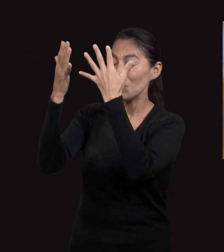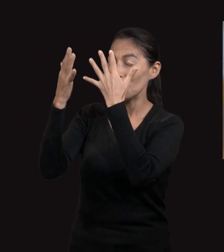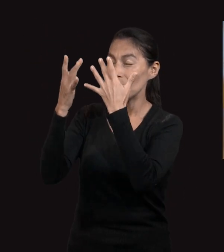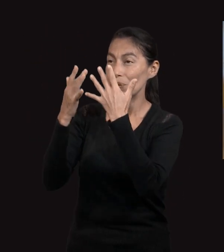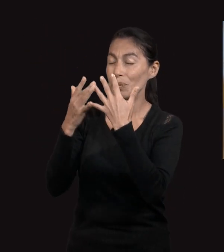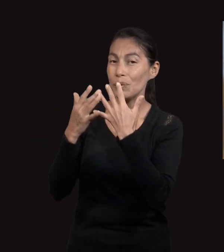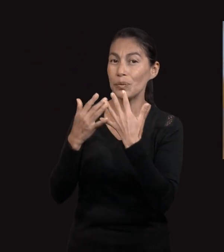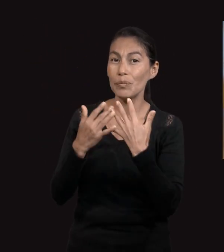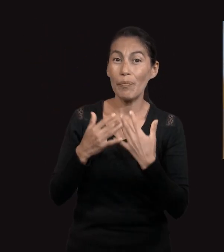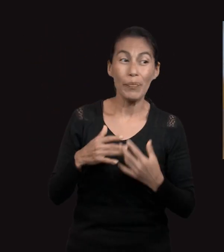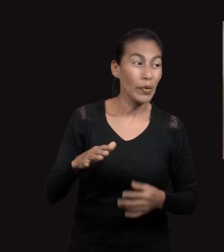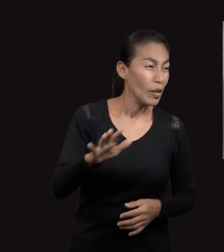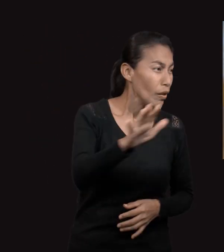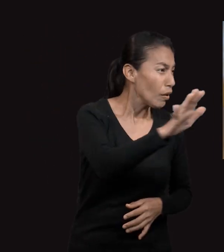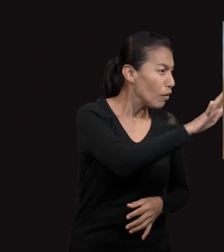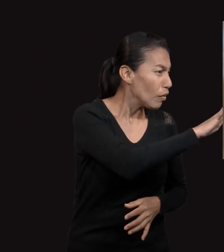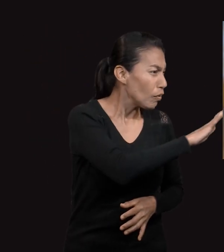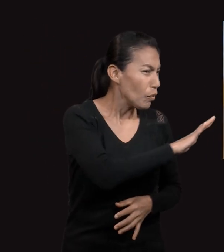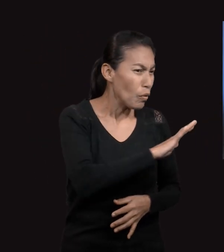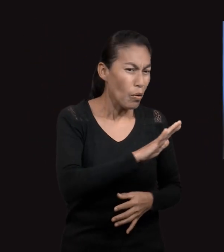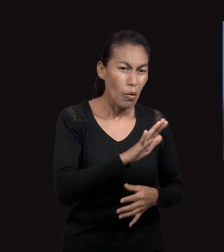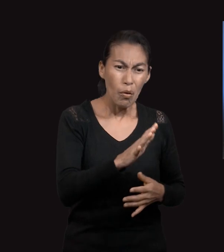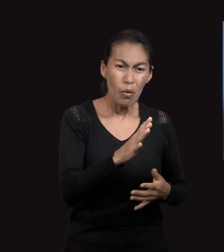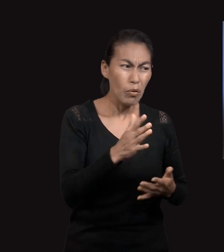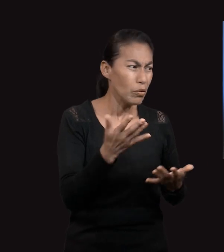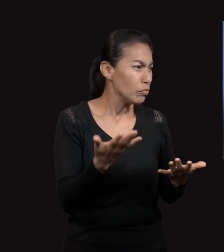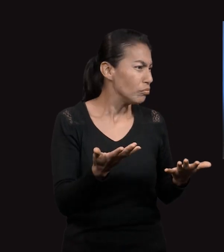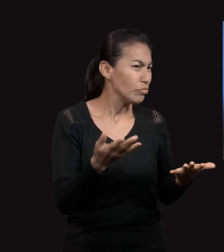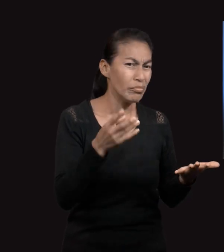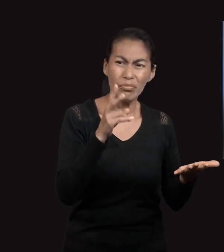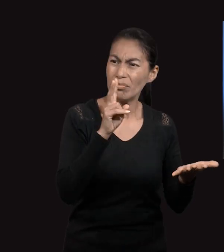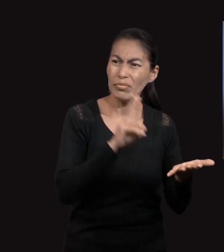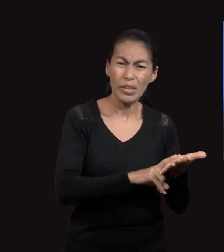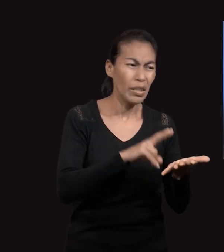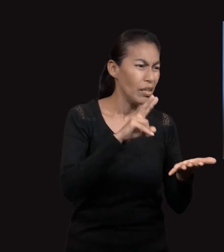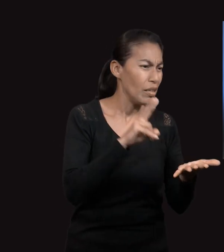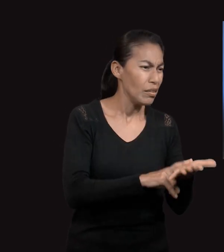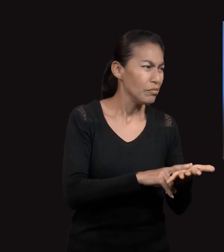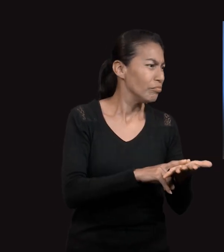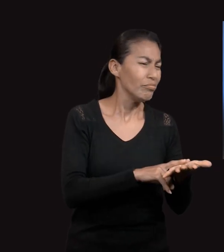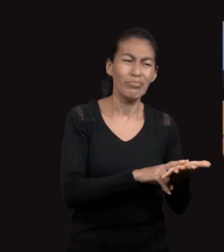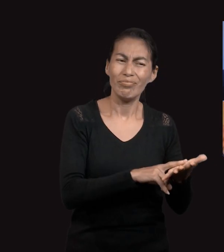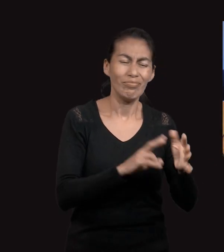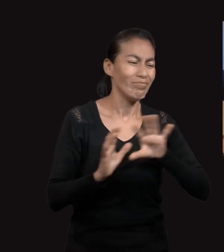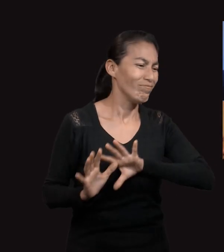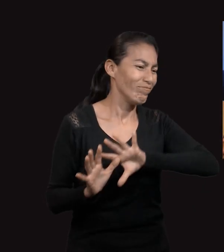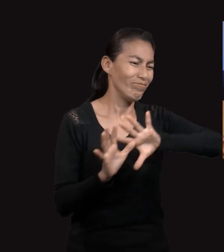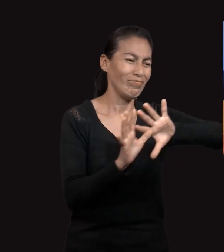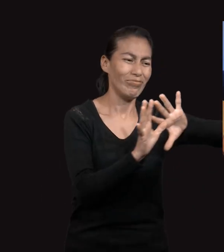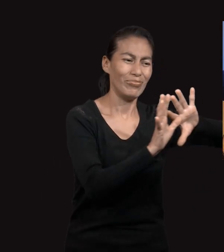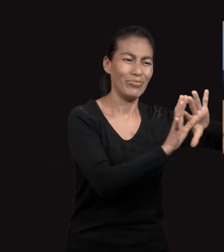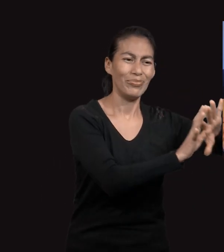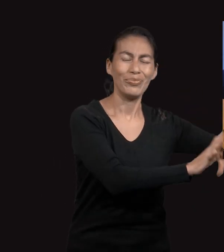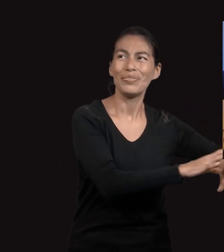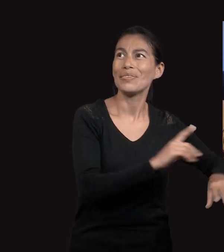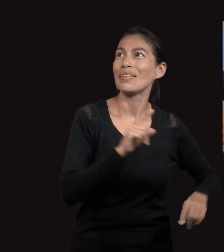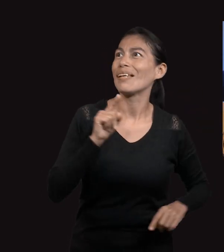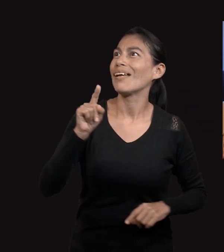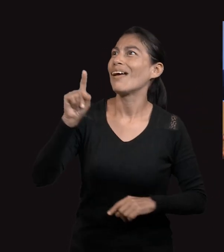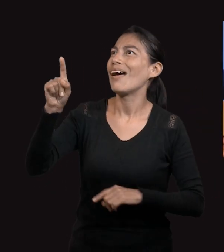Y lo terrenal sin valor será